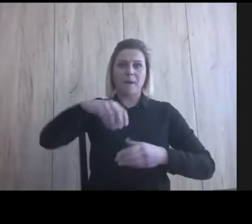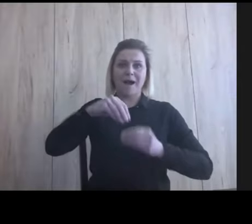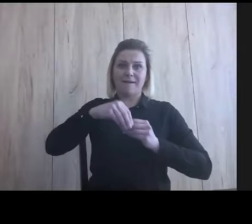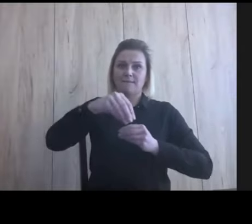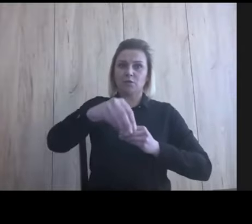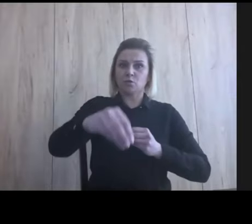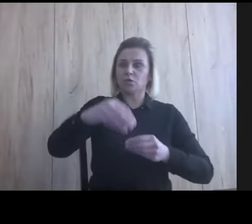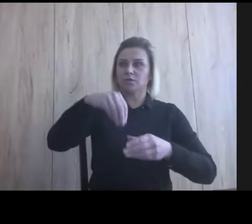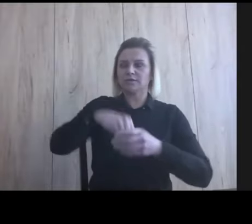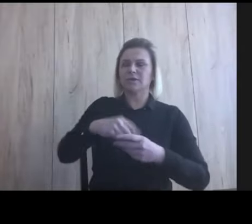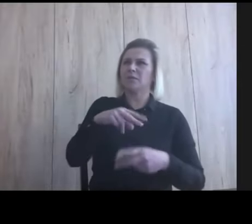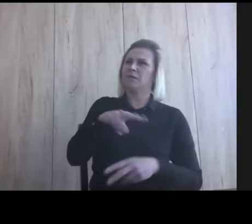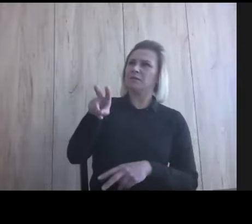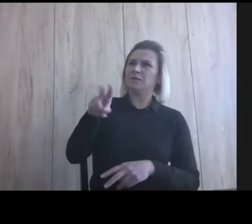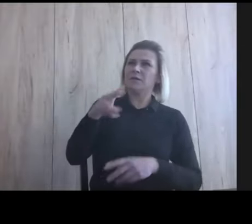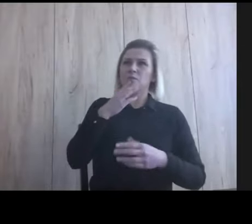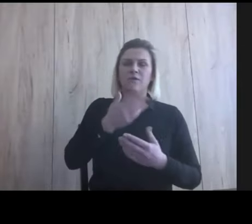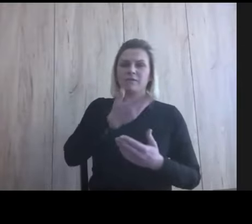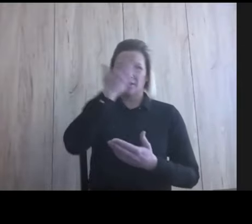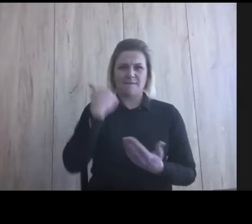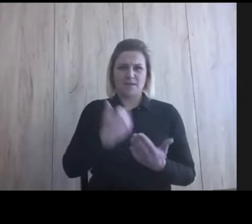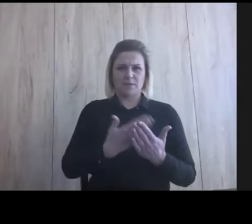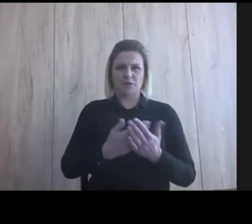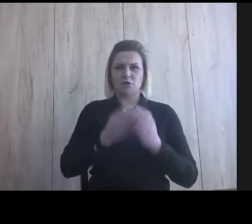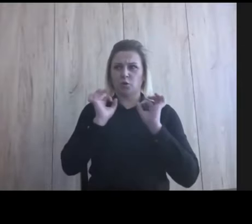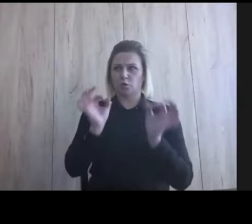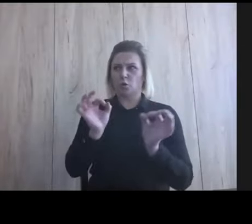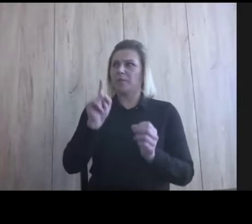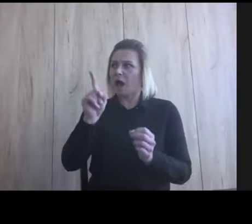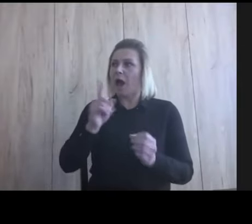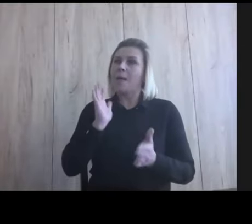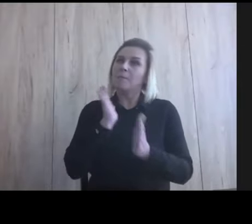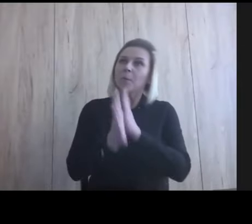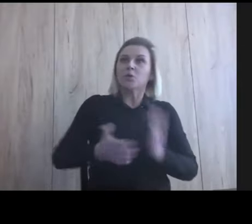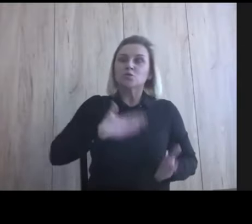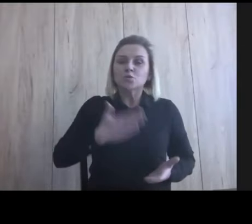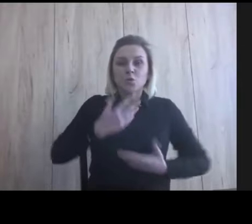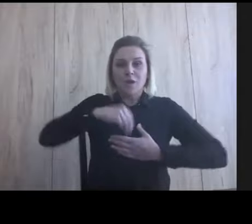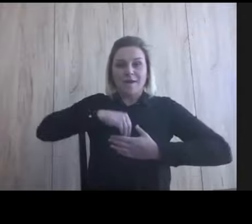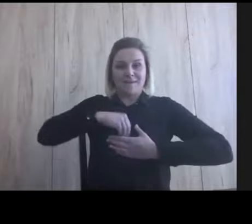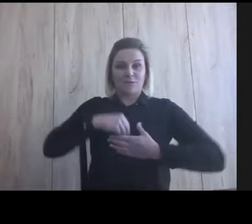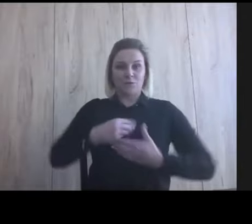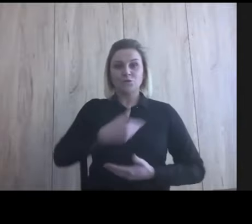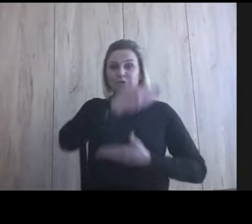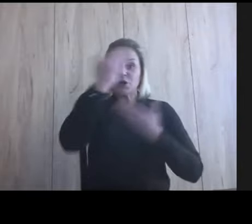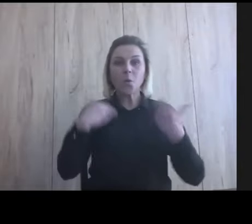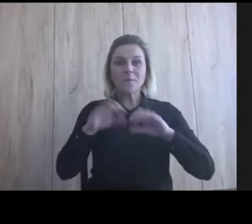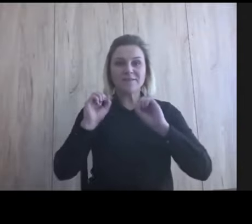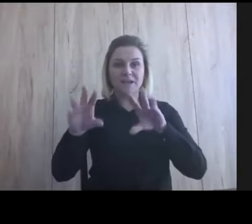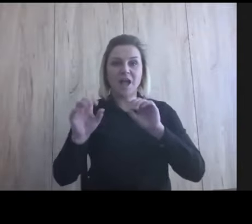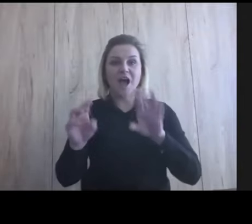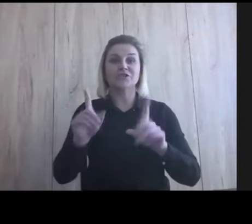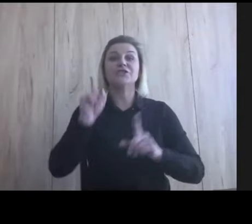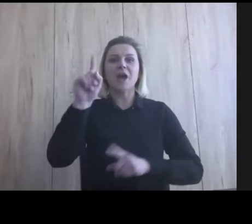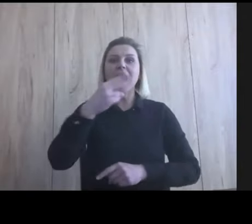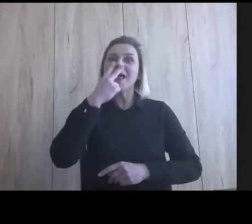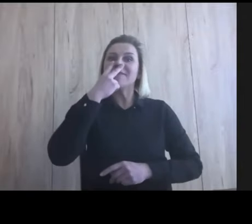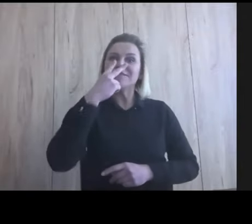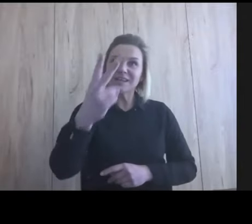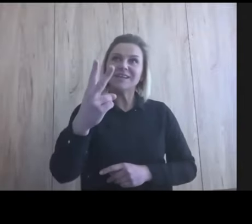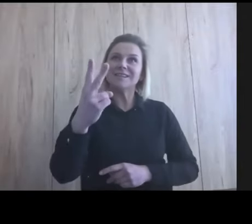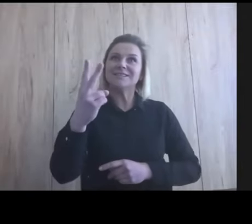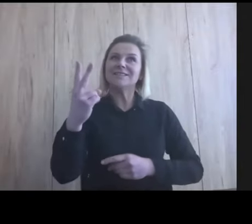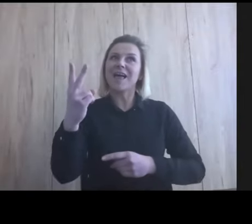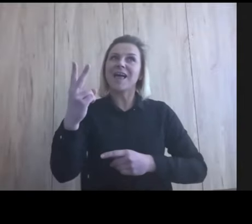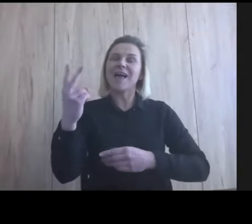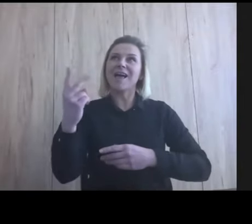powiedziała, nie wiem dlaczego to jest dobre, ale wiem, że to jest dobre. Nie potrafię tego wyjaśnić, ale widzę koniec. widzę koniec. Tu